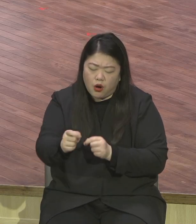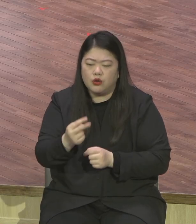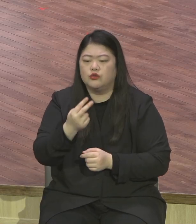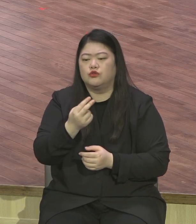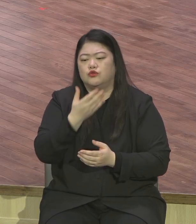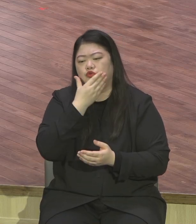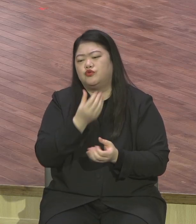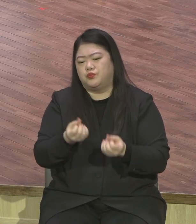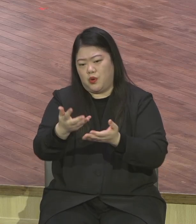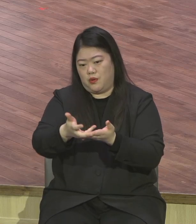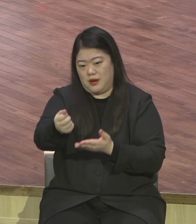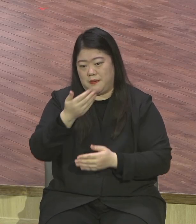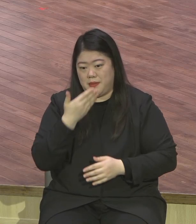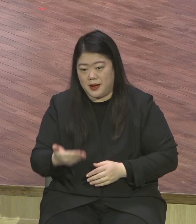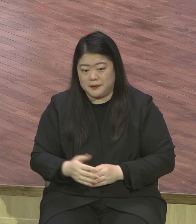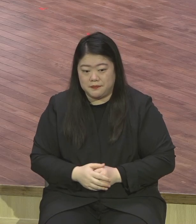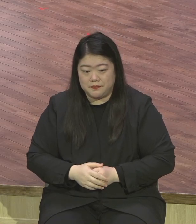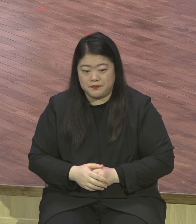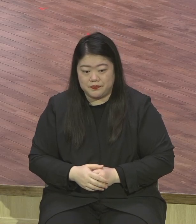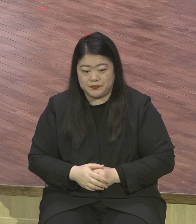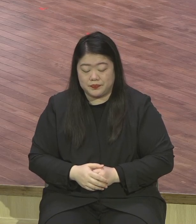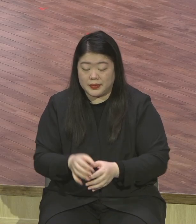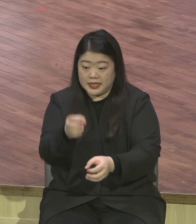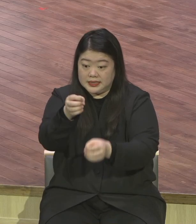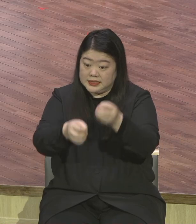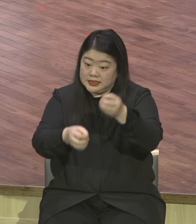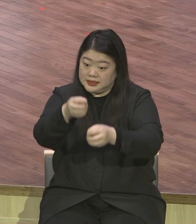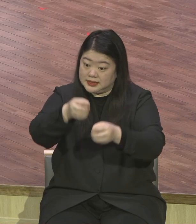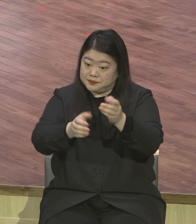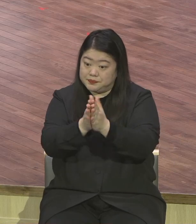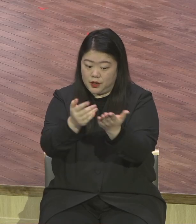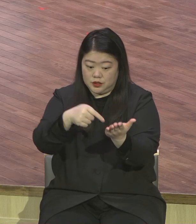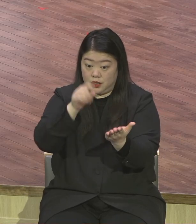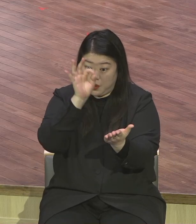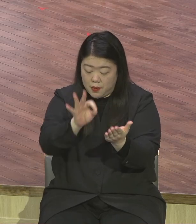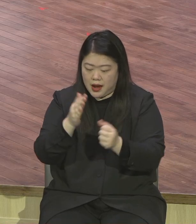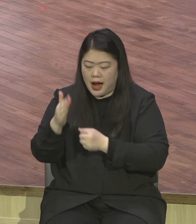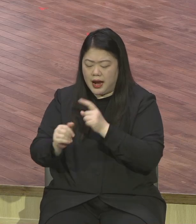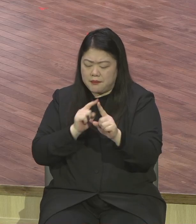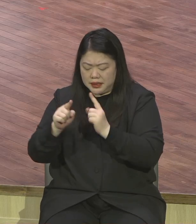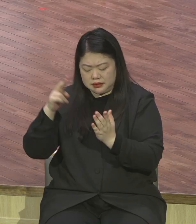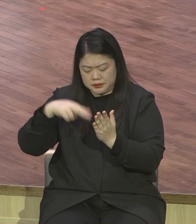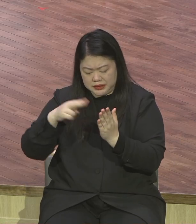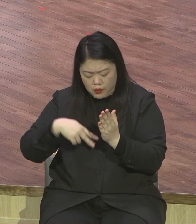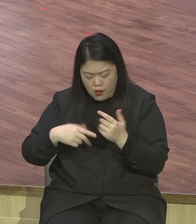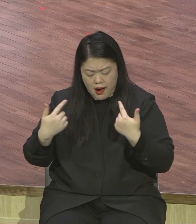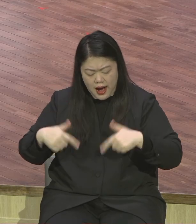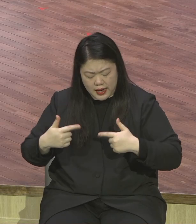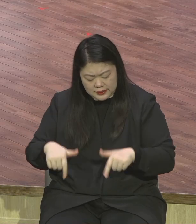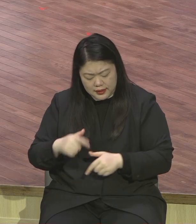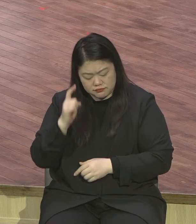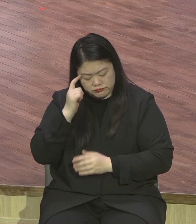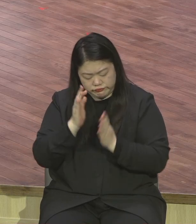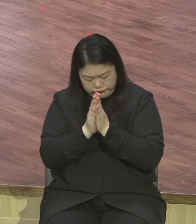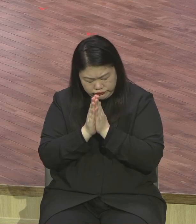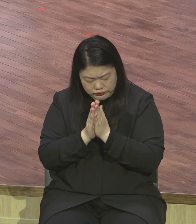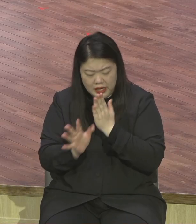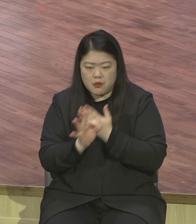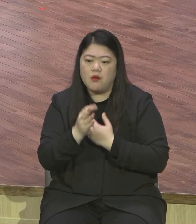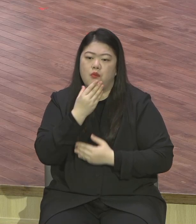3제를 보면 하나님의 말씀을 즐거워하고 그것을 주야로 묵상하는 자에게 이만한 축복이 나와 있어요 그는 시내가에